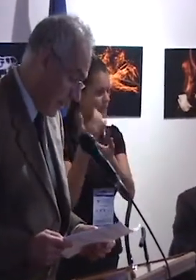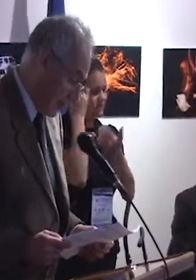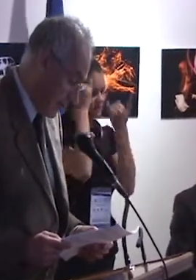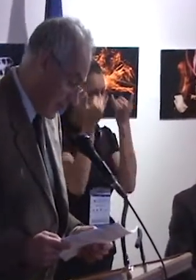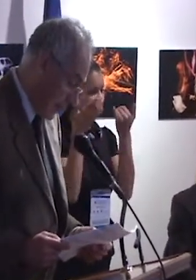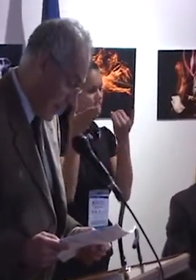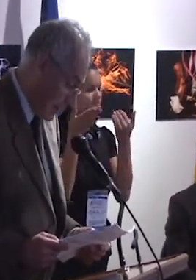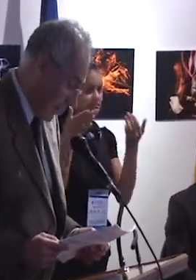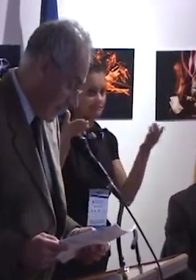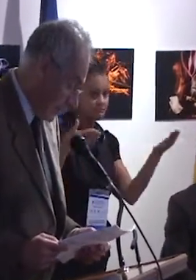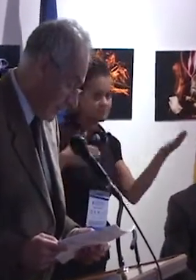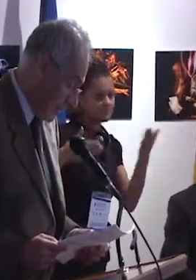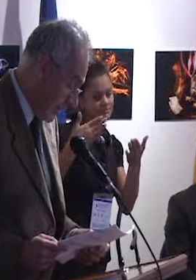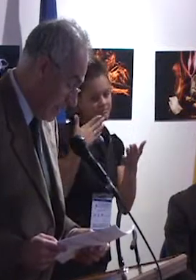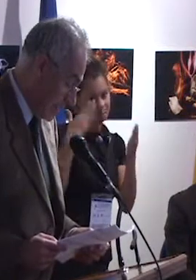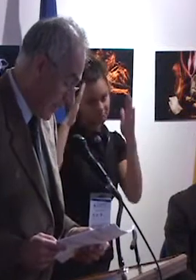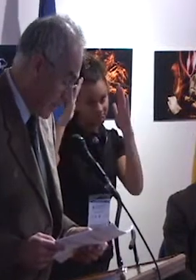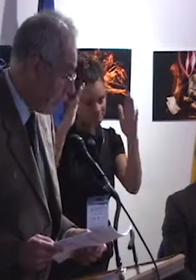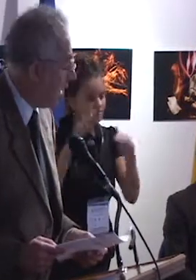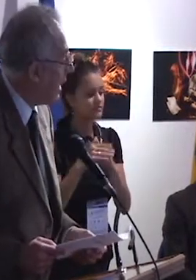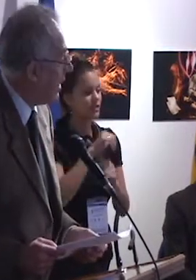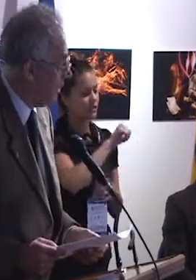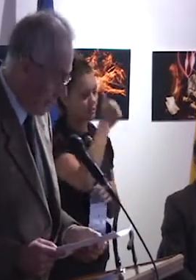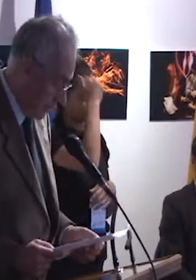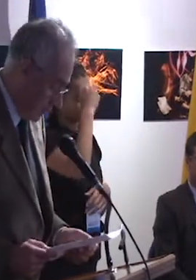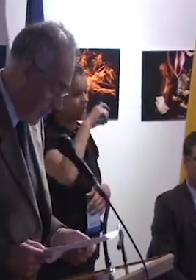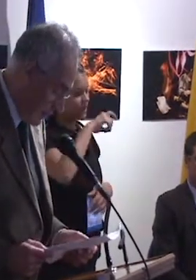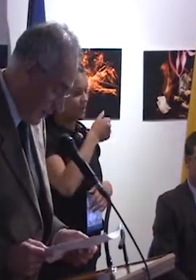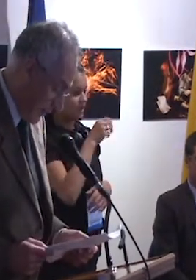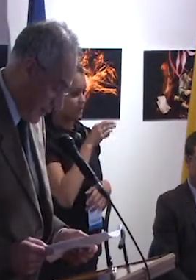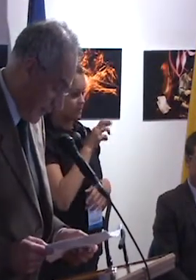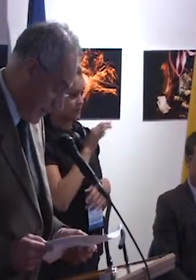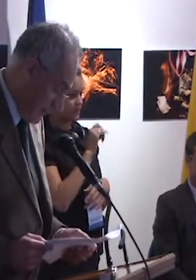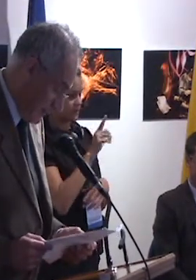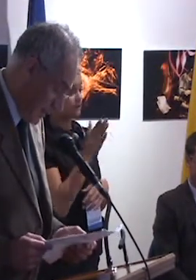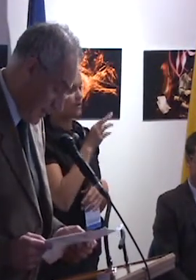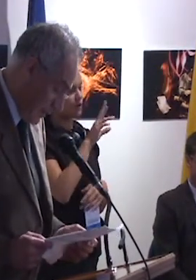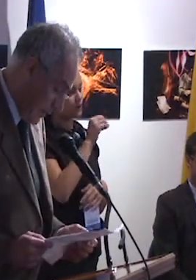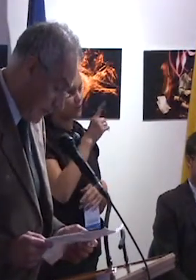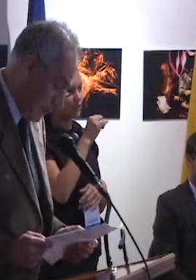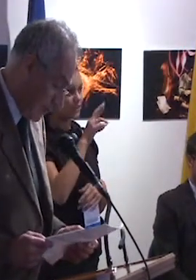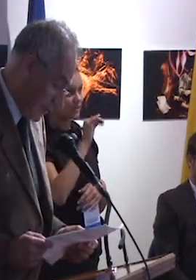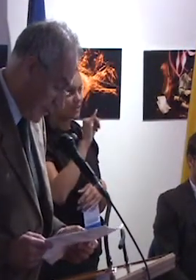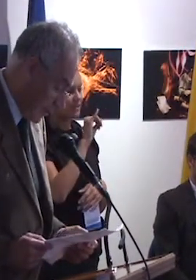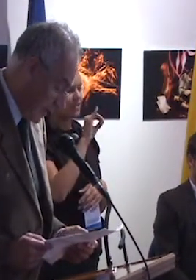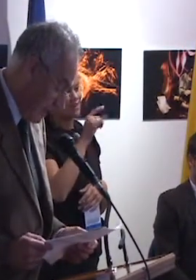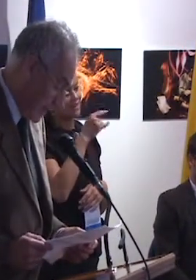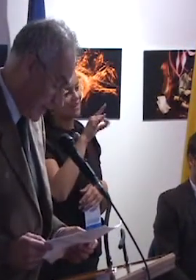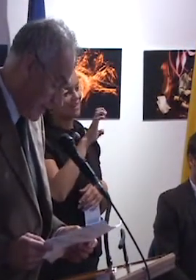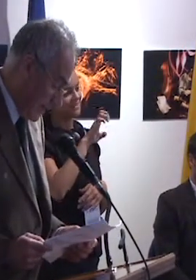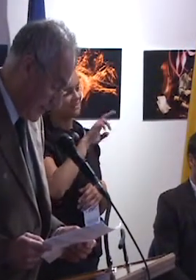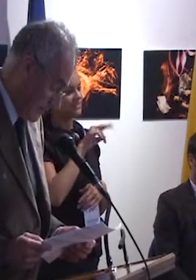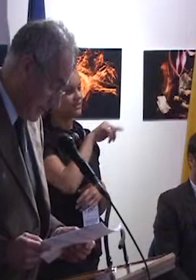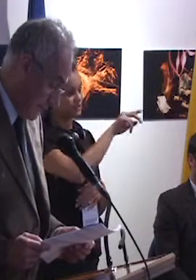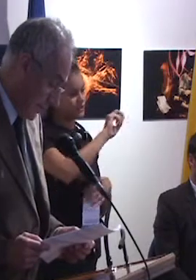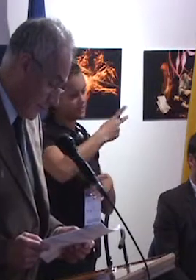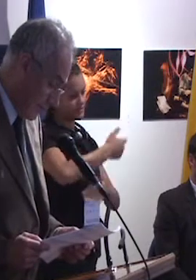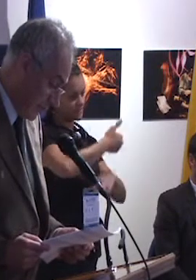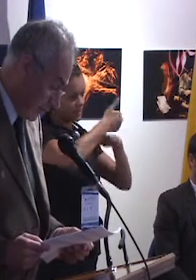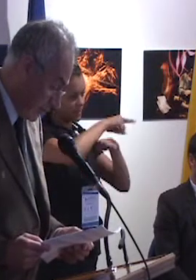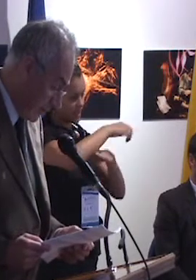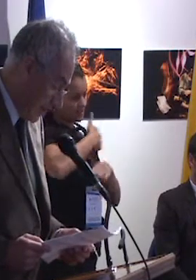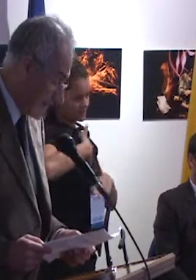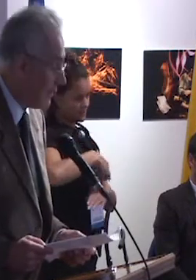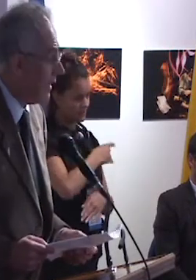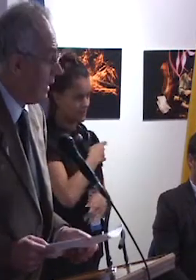Gracias. profesor Carlos Gabriel Rodríguez, vicerrector académico de UNIPE, Argentina. A la profesora Lorena Martínez, de